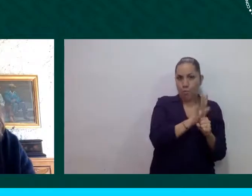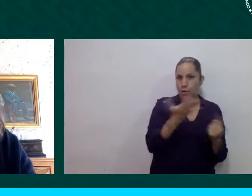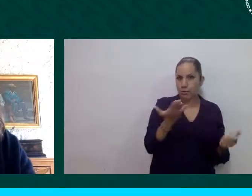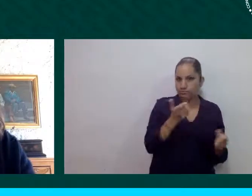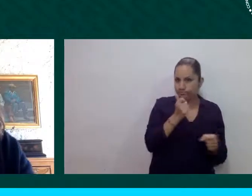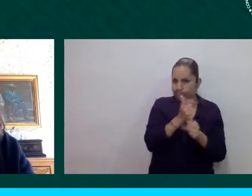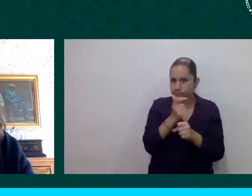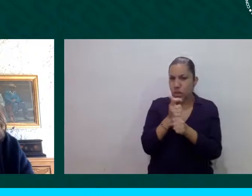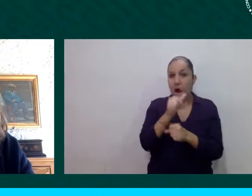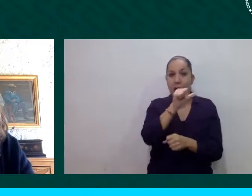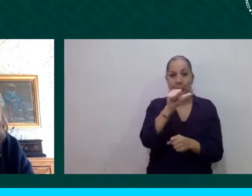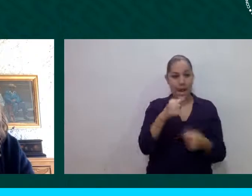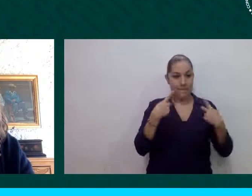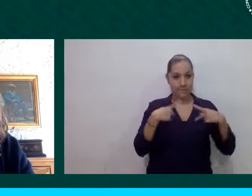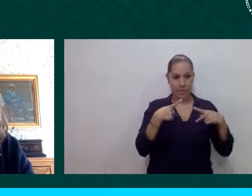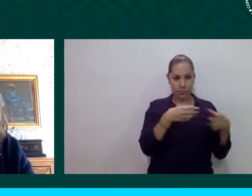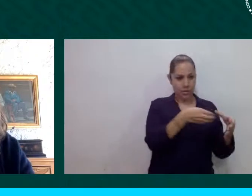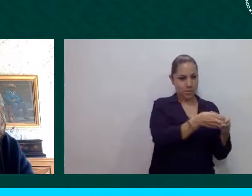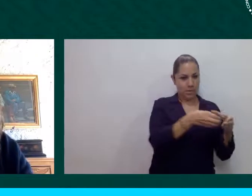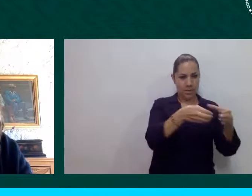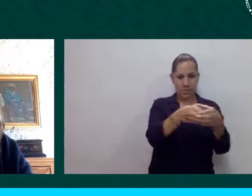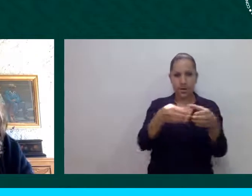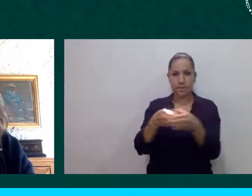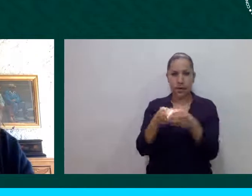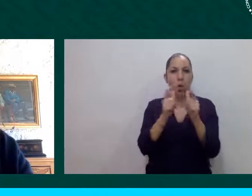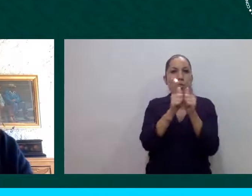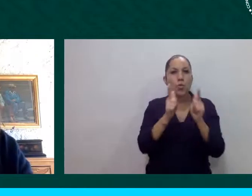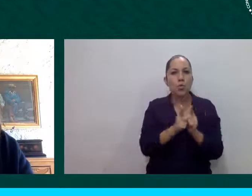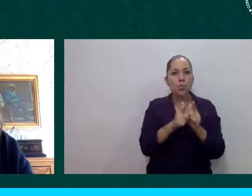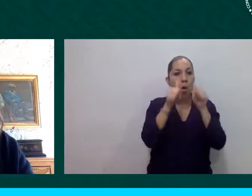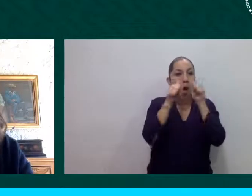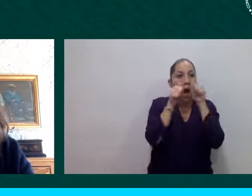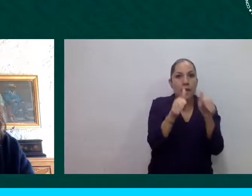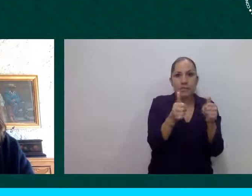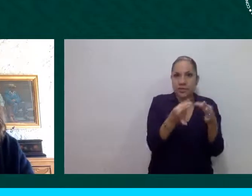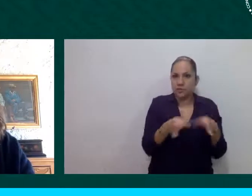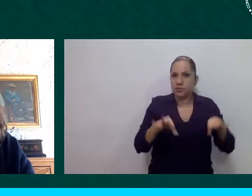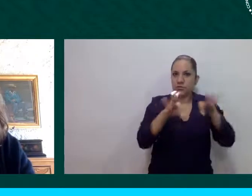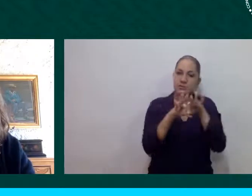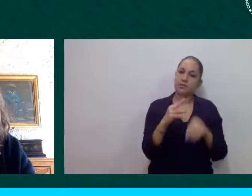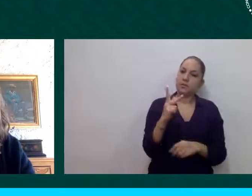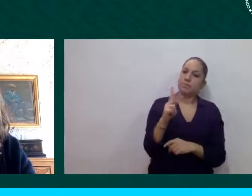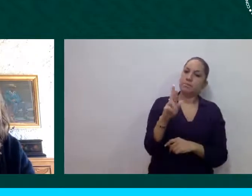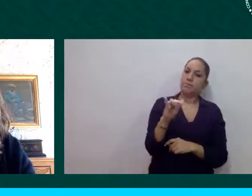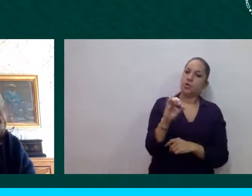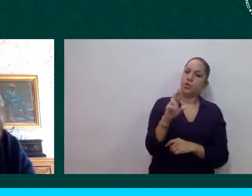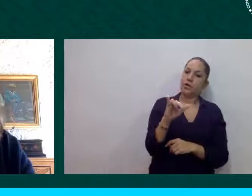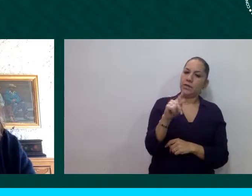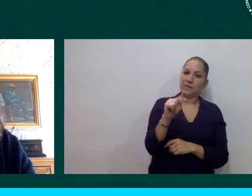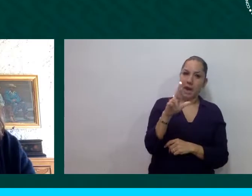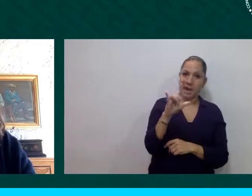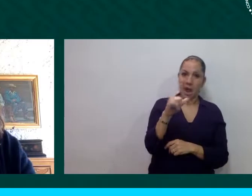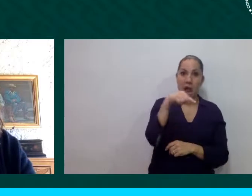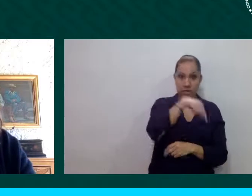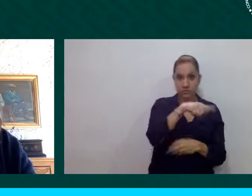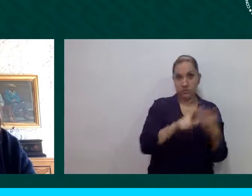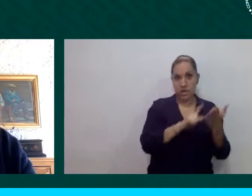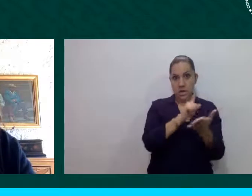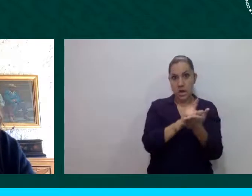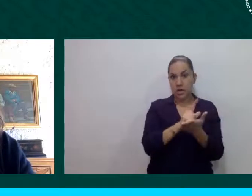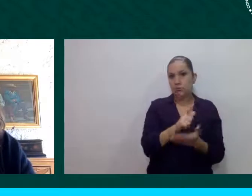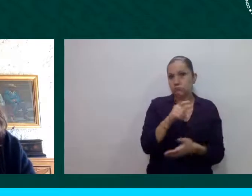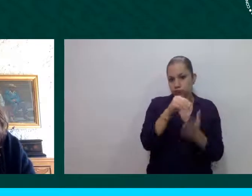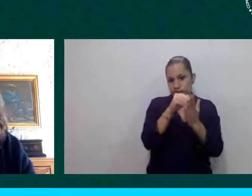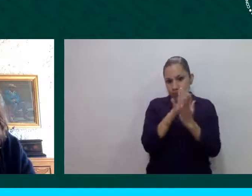reconoce nuestra Constitución, la Ciudad de México reconoce más de 12 grupos de atención prioritaria atendiendo a condiciones de